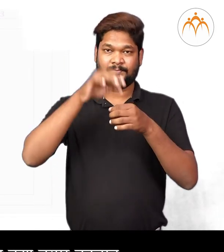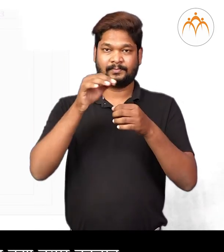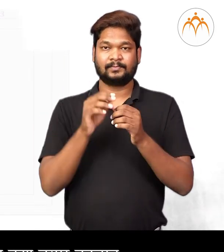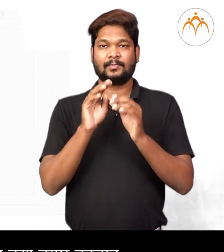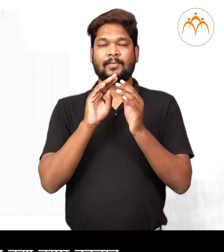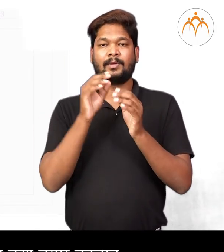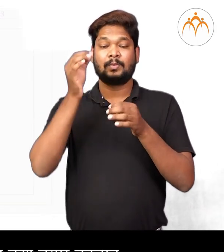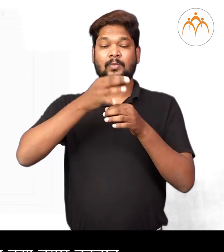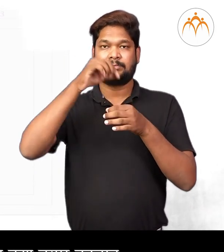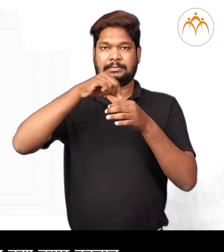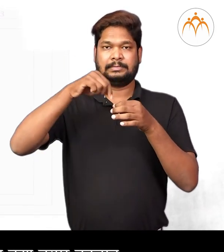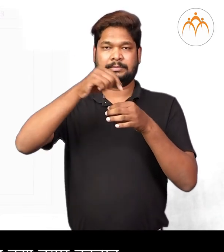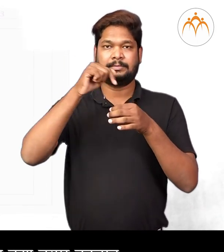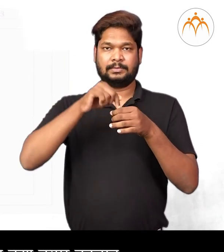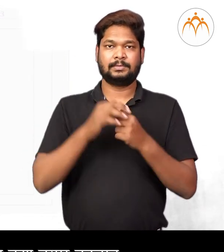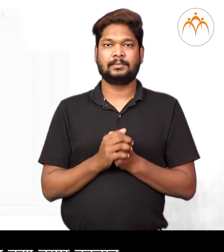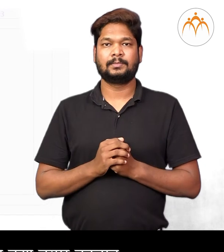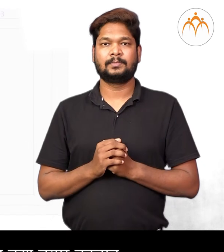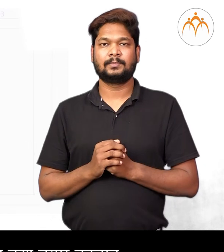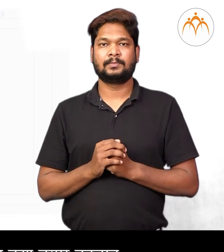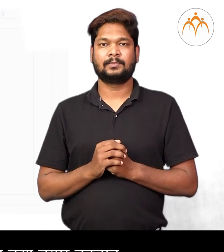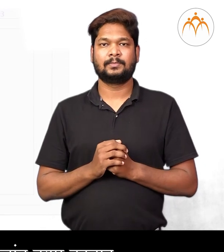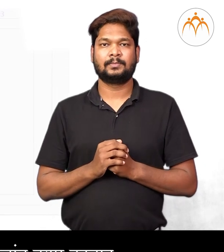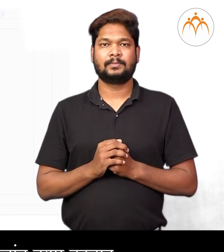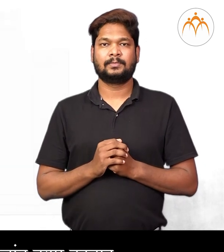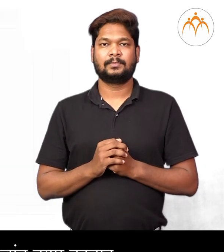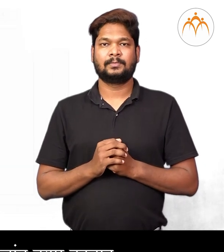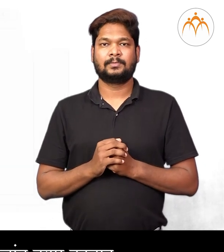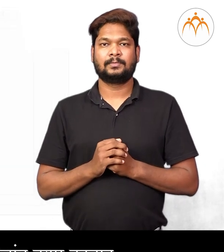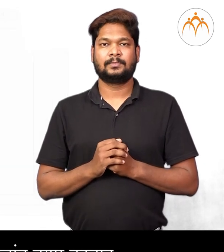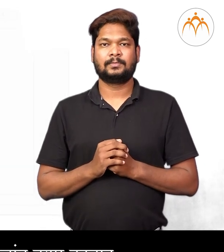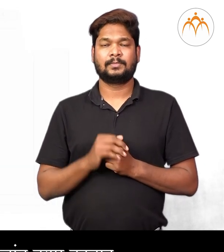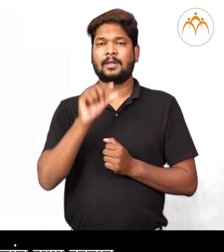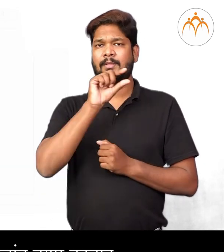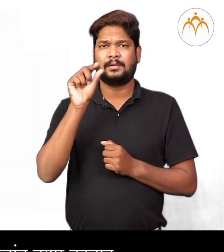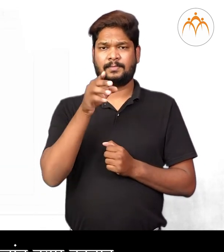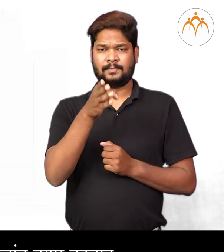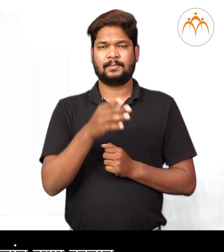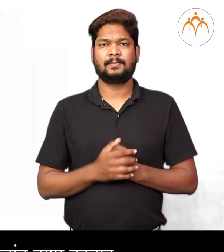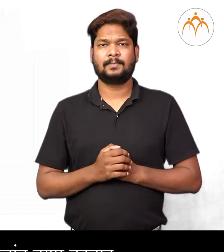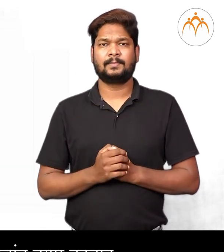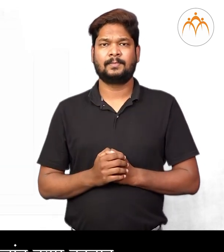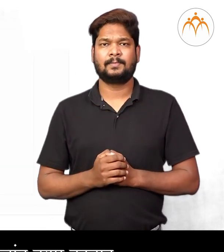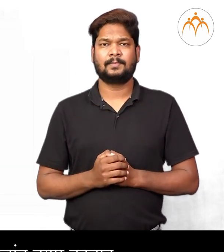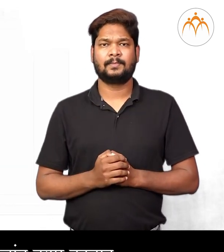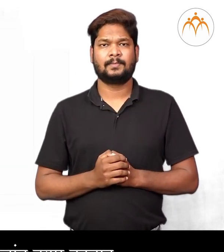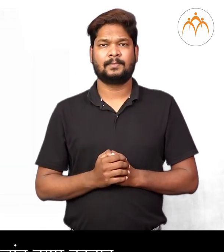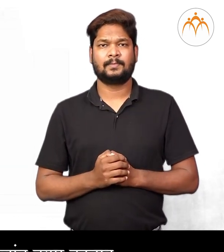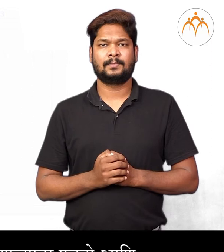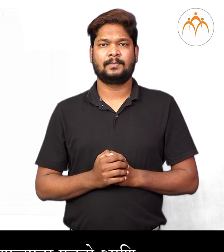पुमंग पराग कोशान मदे पराखकन तयार करतात। जायांग अंडाशया मदे बिजांड तयार करतात।